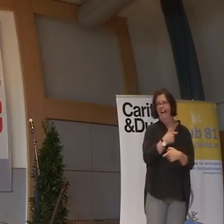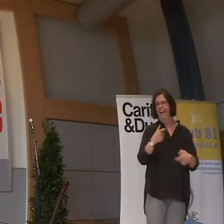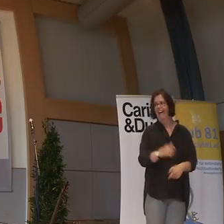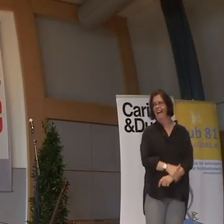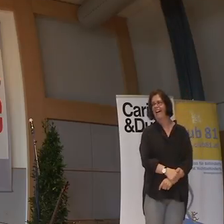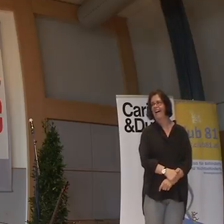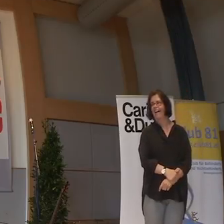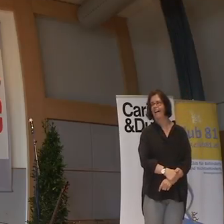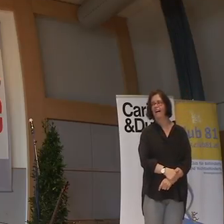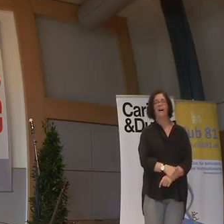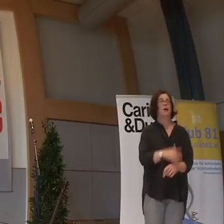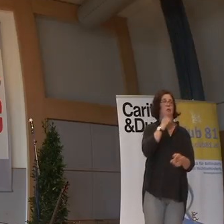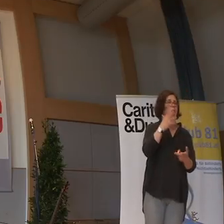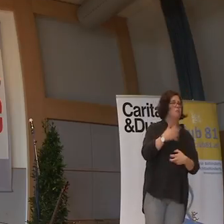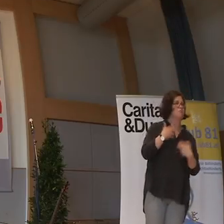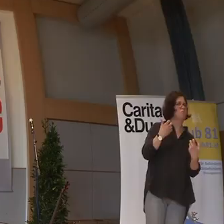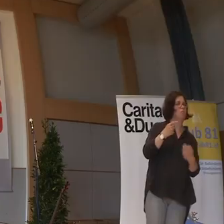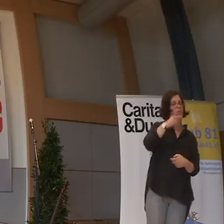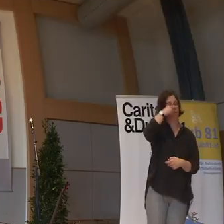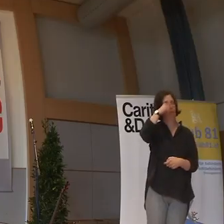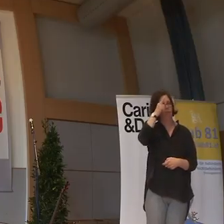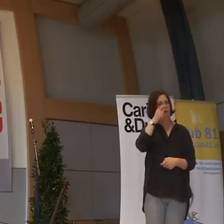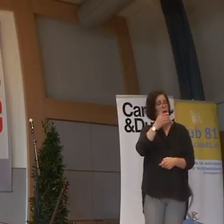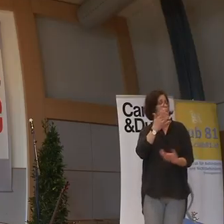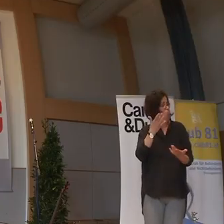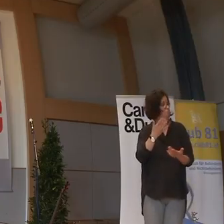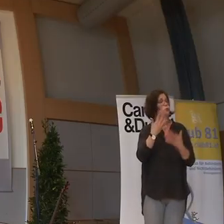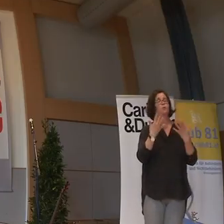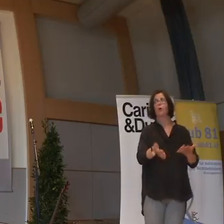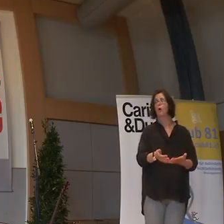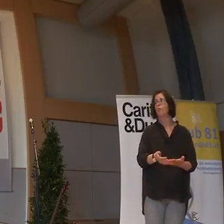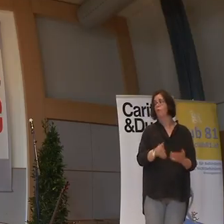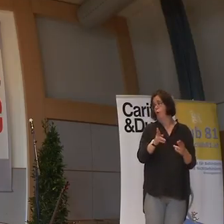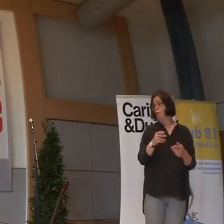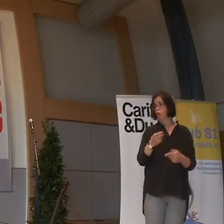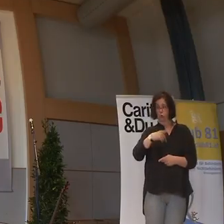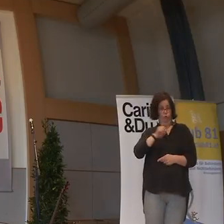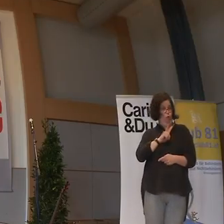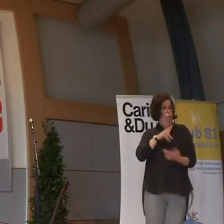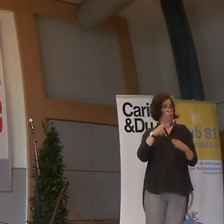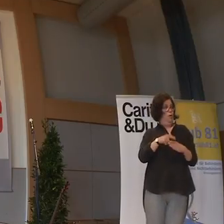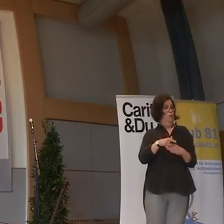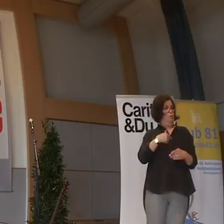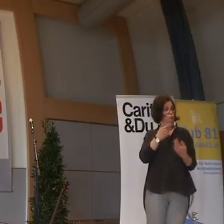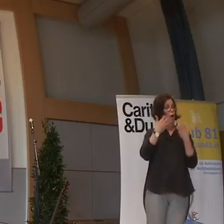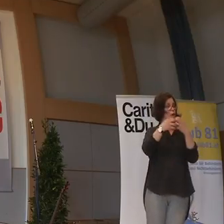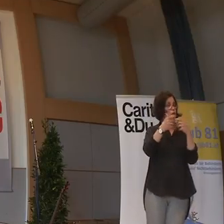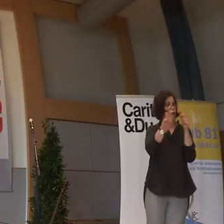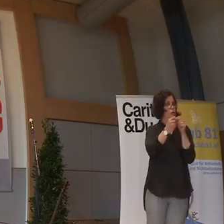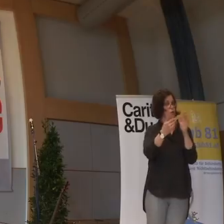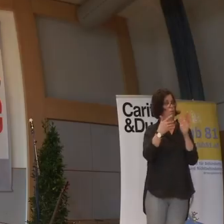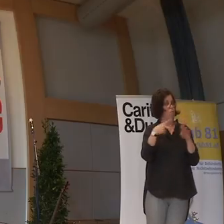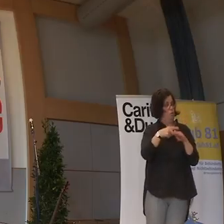arroganten, oder unsetzlichen Wärsche. Ja, weil das ist ja natürlich auch behinderbar, das darfst nicht machen.